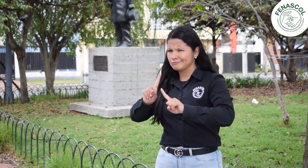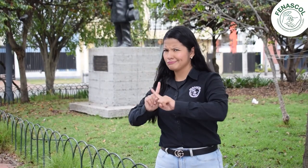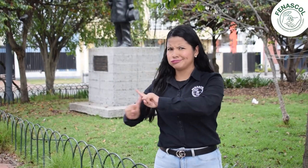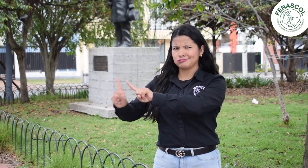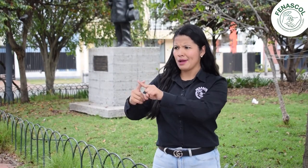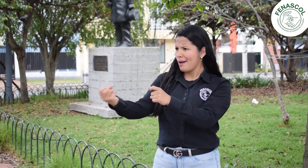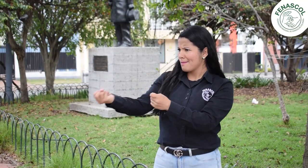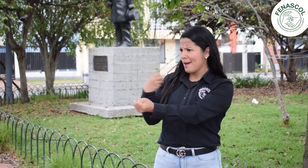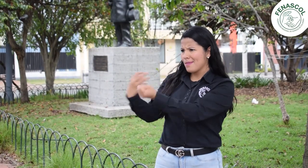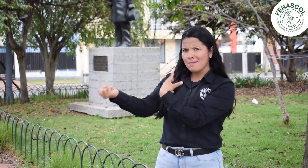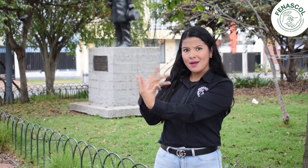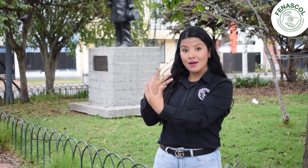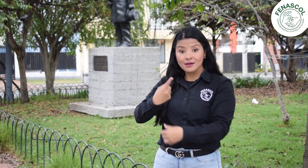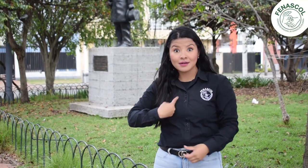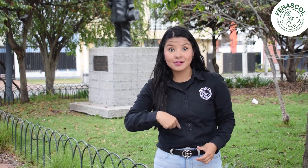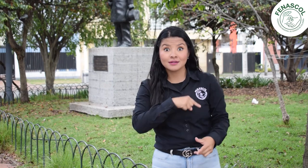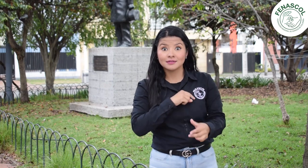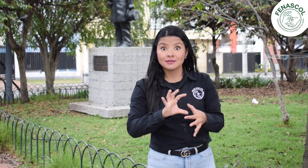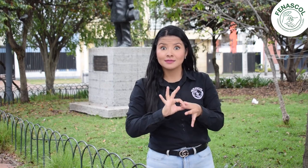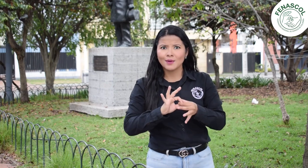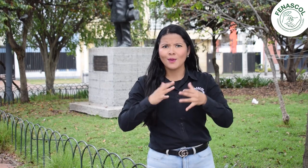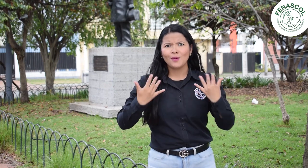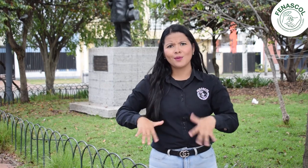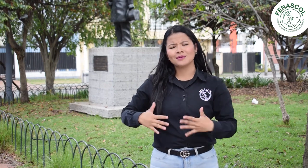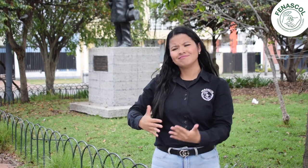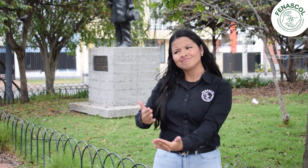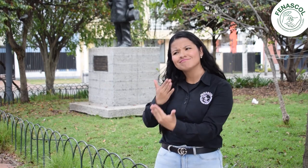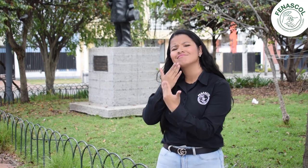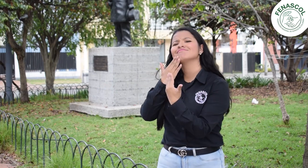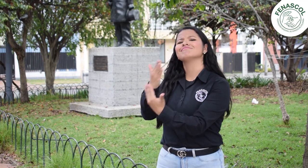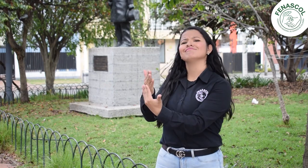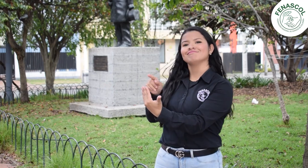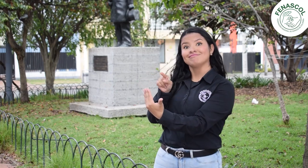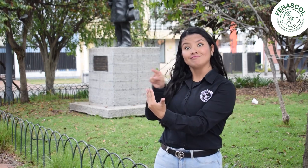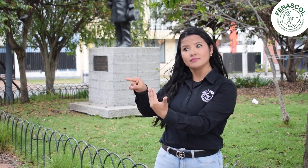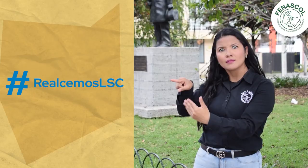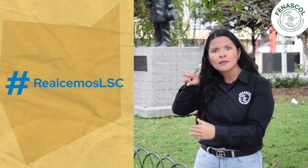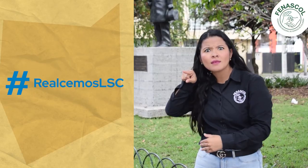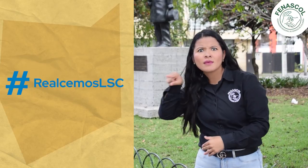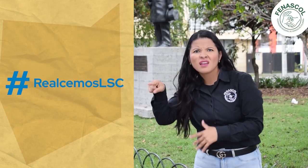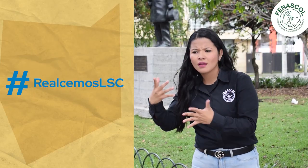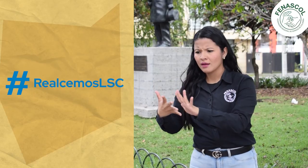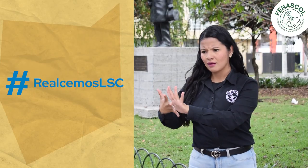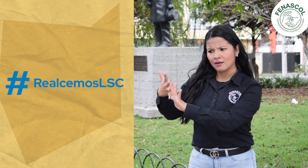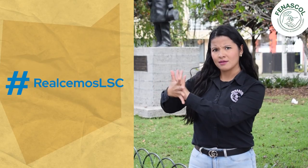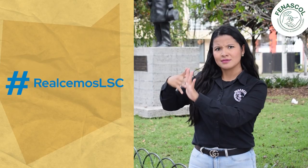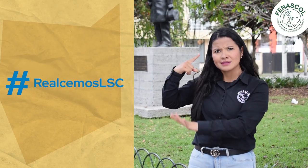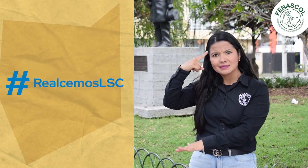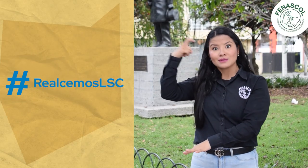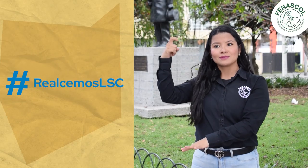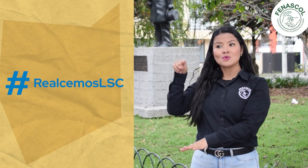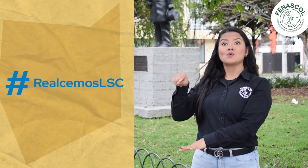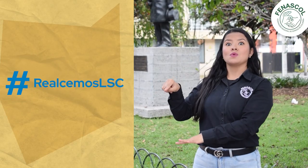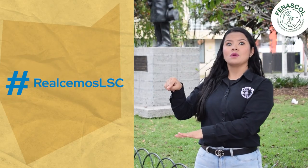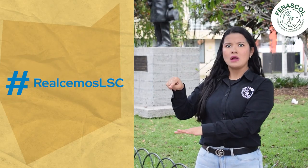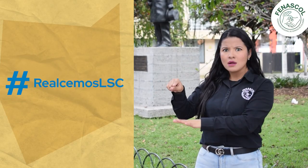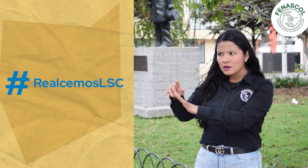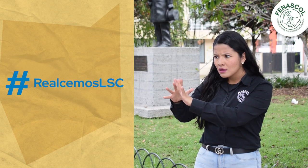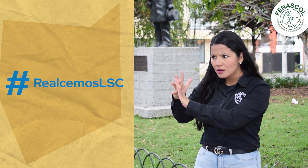Desde FENASCOL, queremos agradecerles no solo por ser parte del reto, sino también